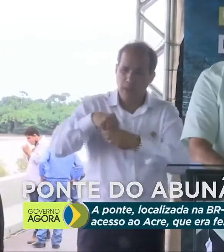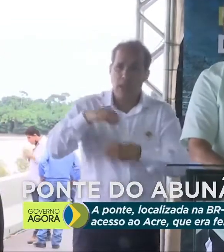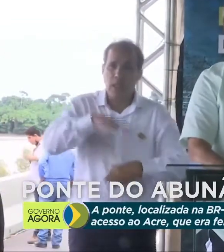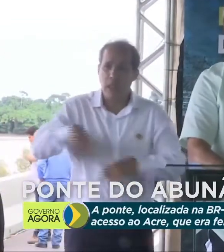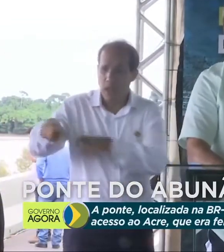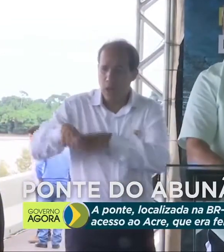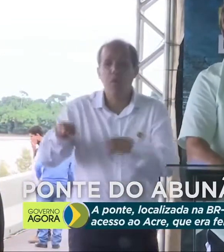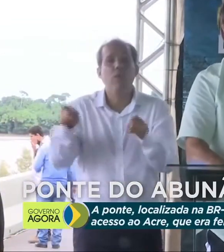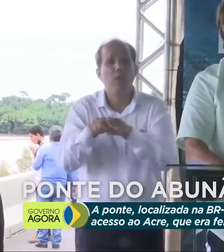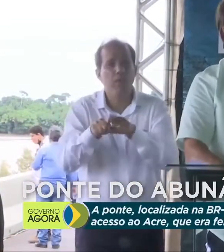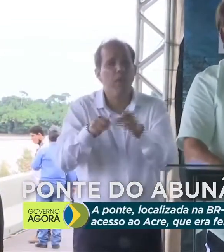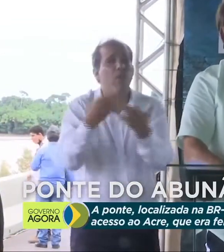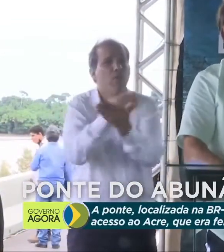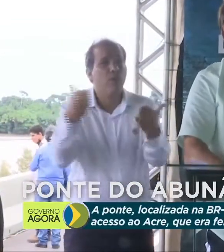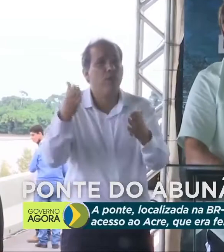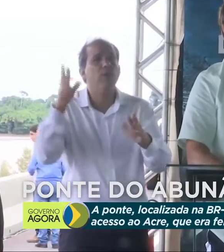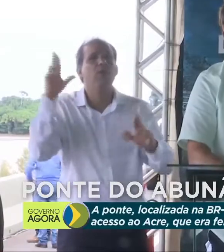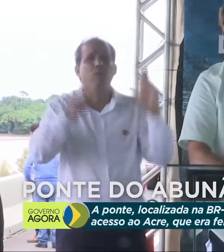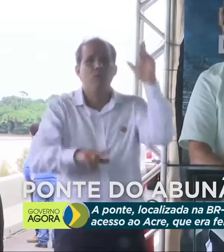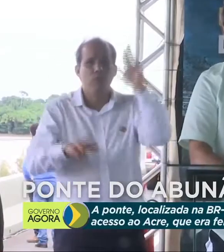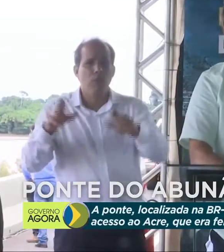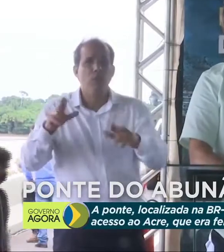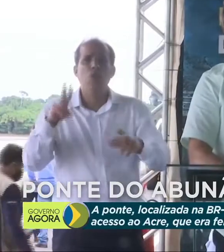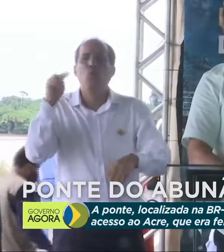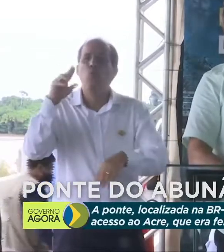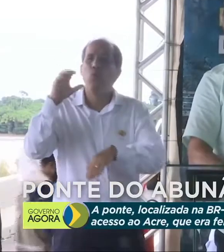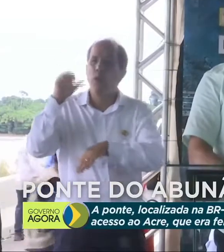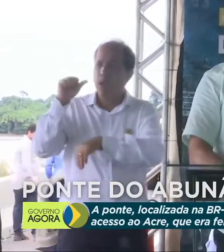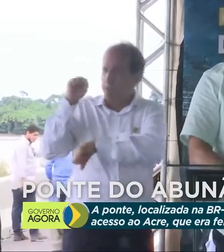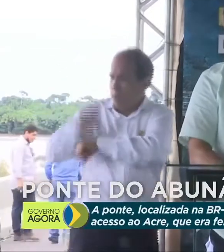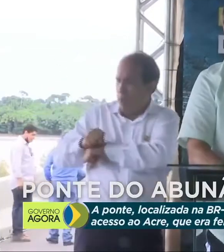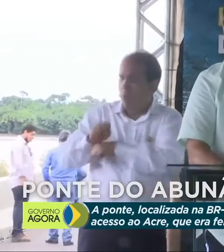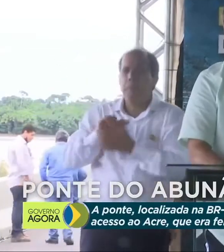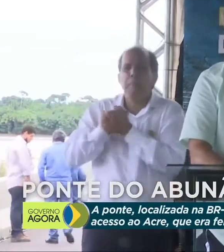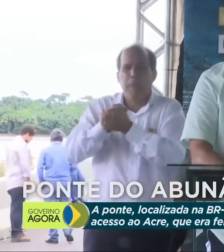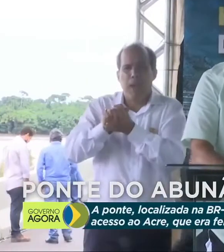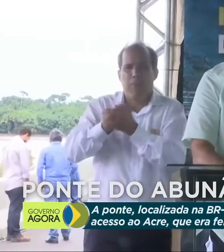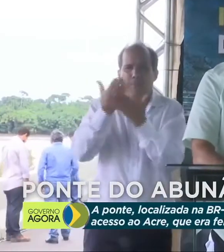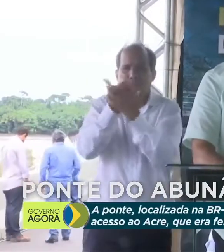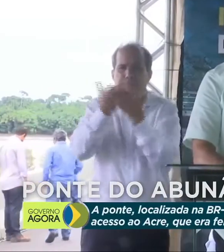Vocês também não pararam. Meus parabéns a vocês.